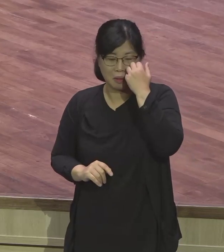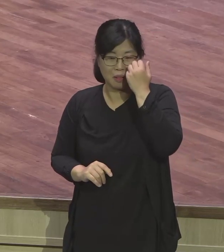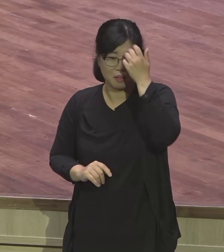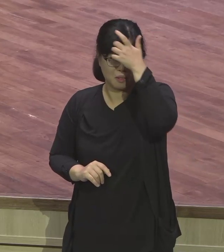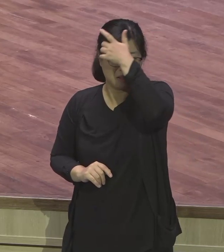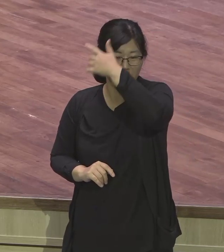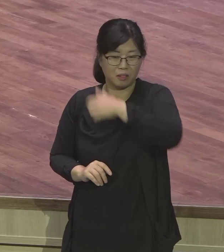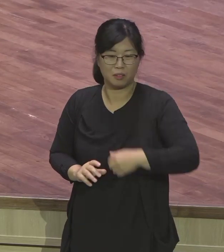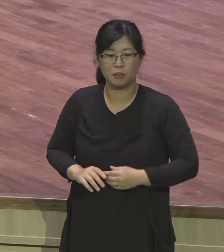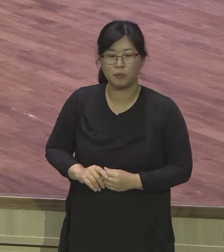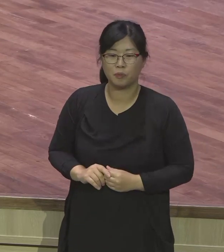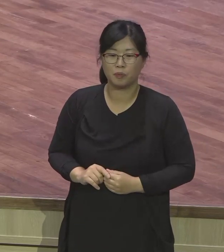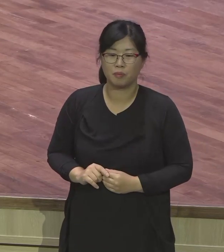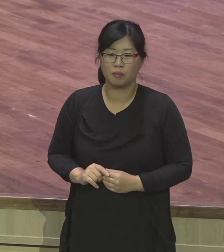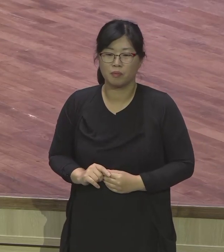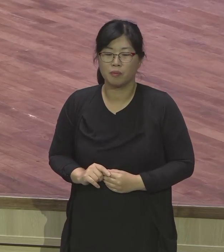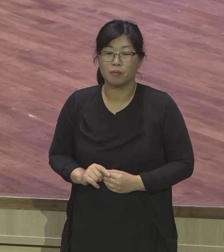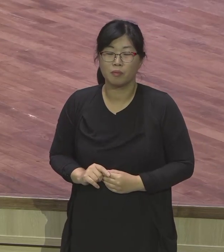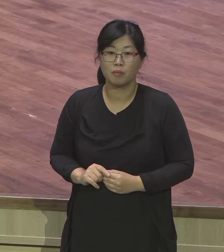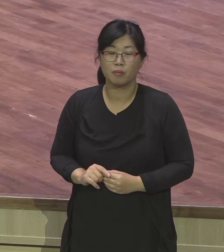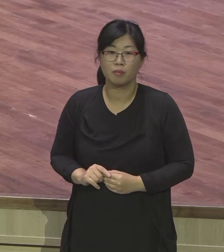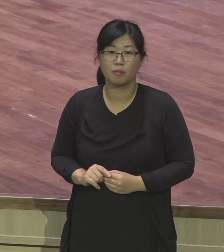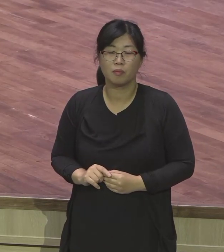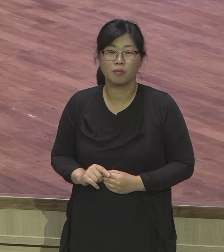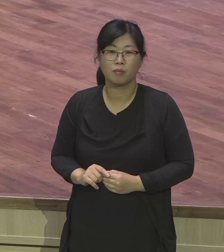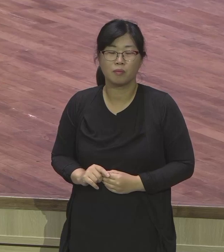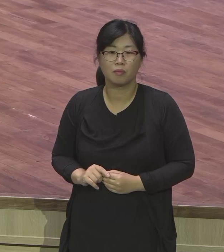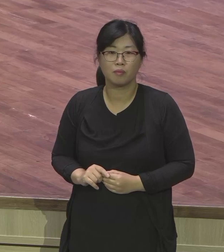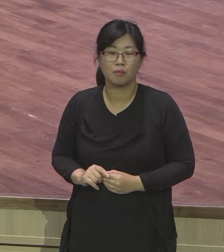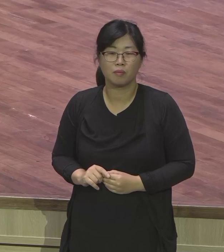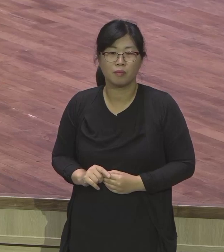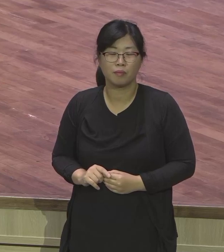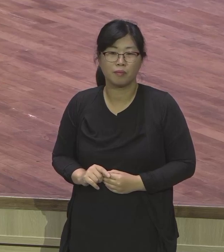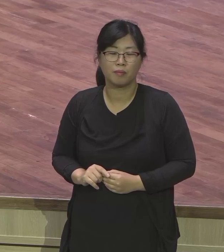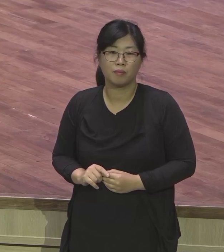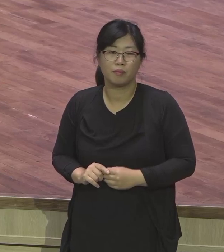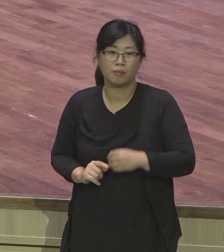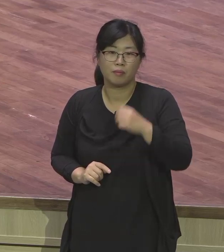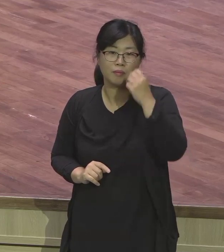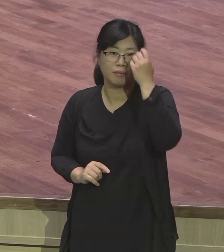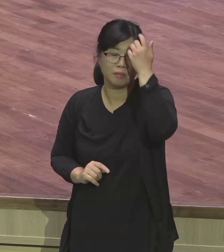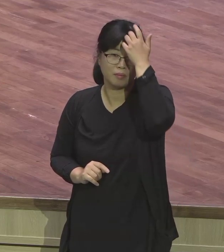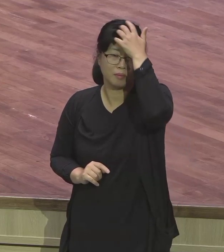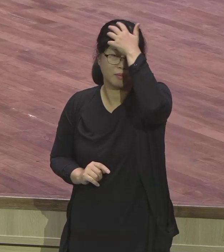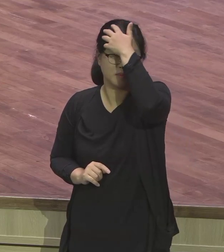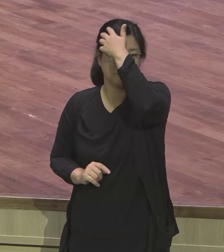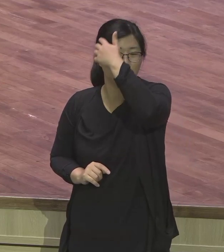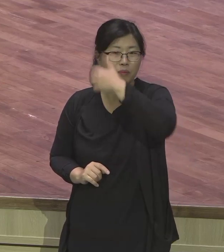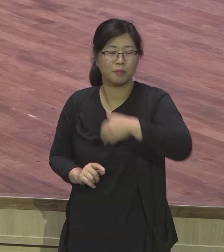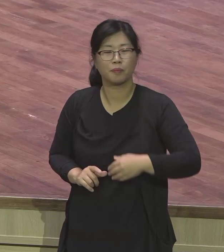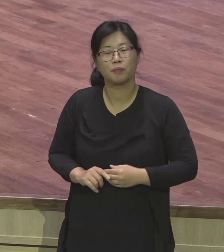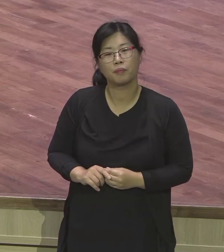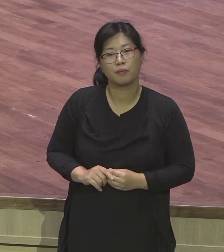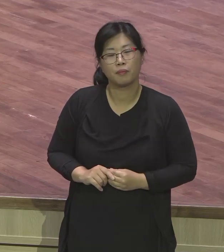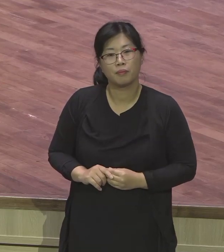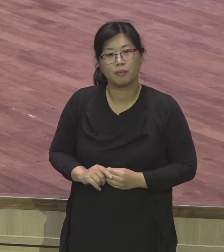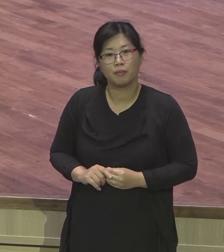뭐라 그랬어요? 이와 같이 하나님의 영에 감동된 사람을 우리가 어찌